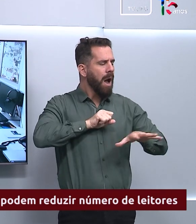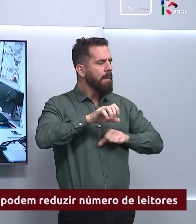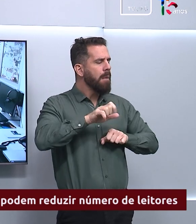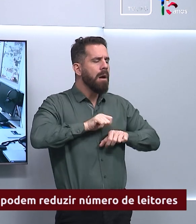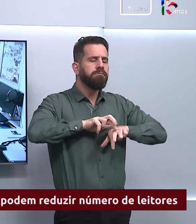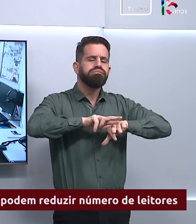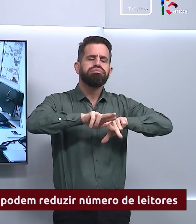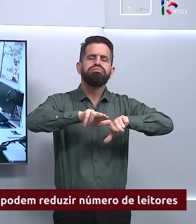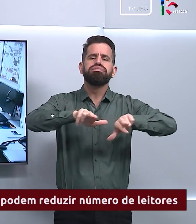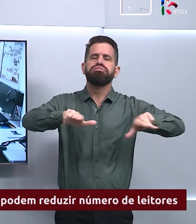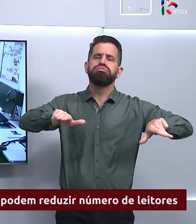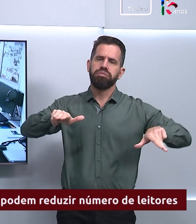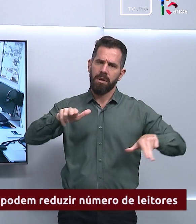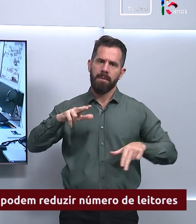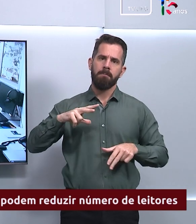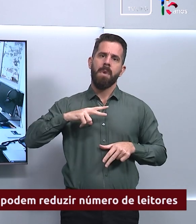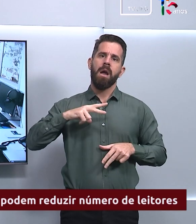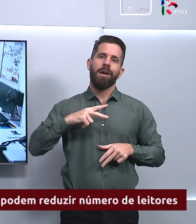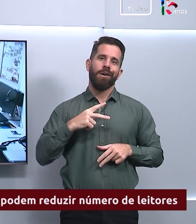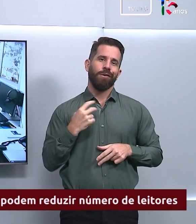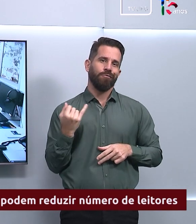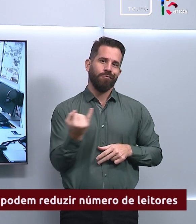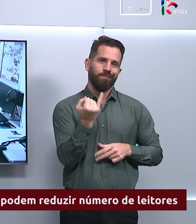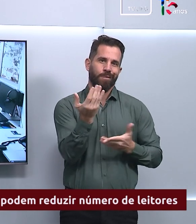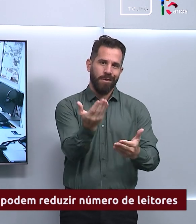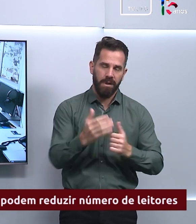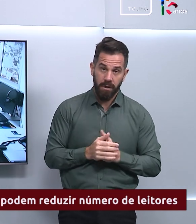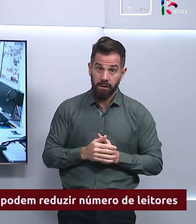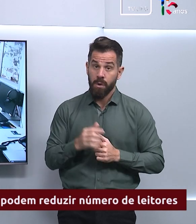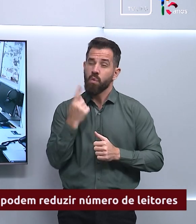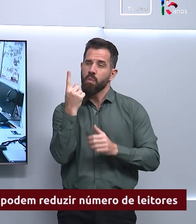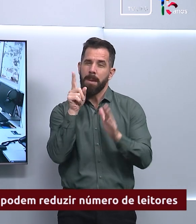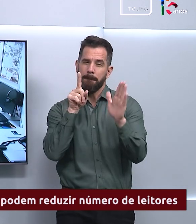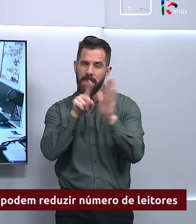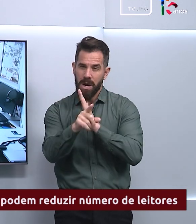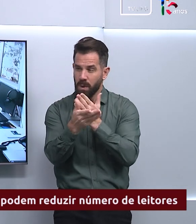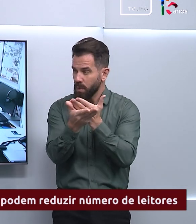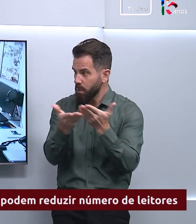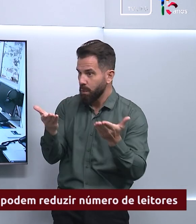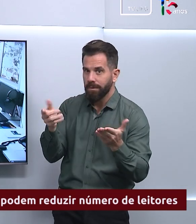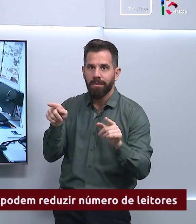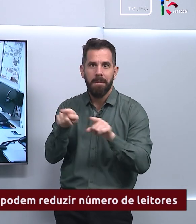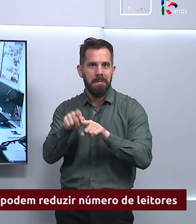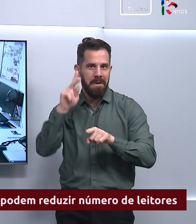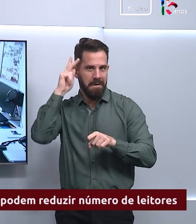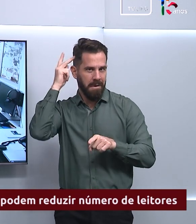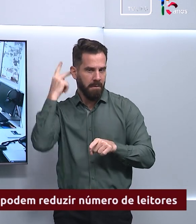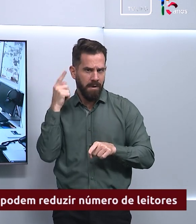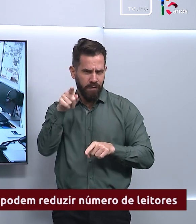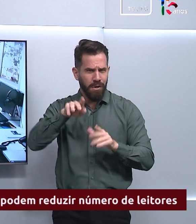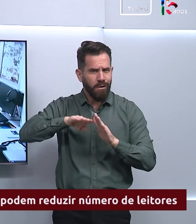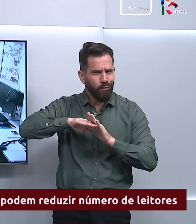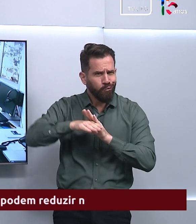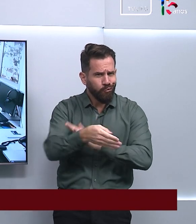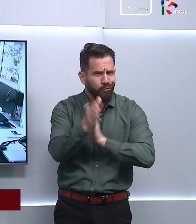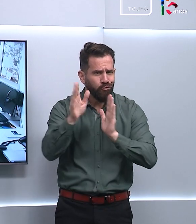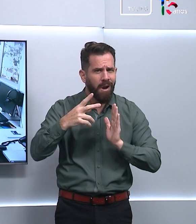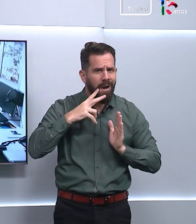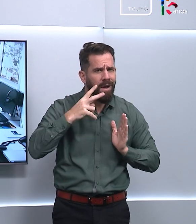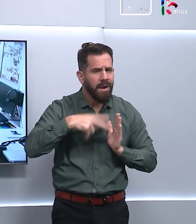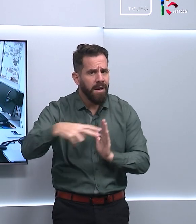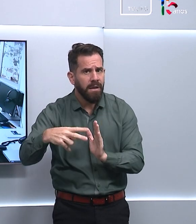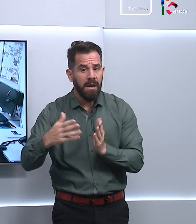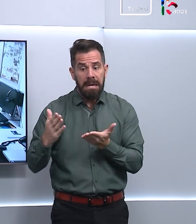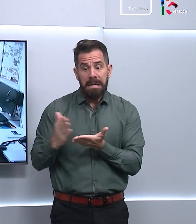E eu me despeço com uma pergunta para quem nos acompanha e para você, Camila. Você tem costume de ler? Está lendo algum livro